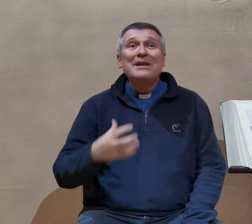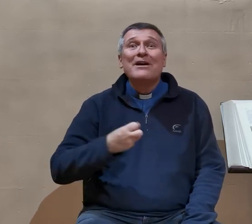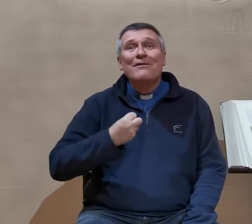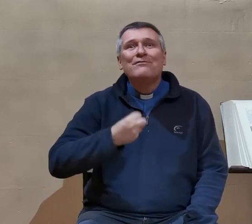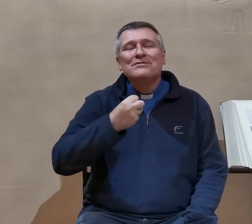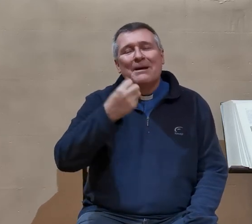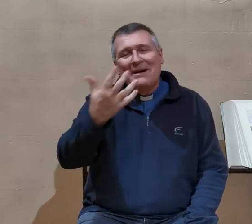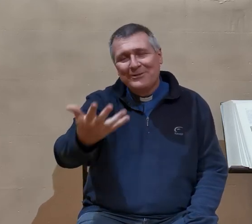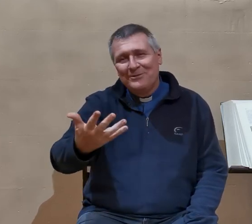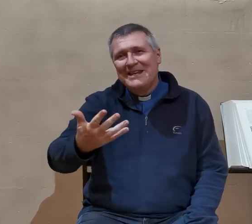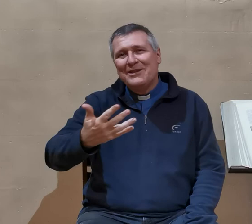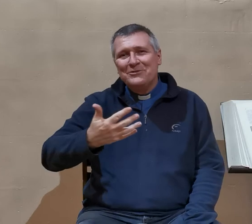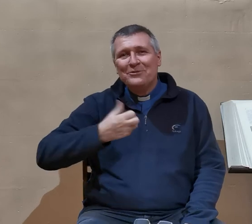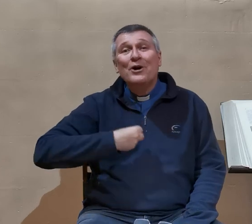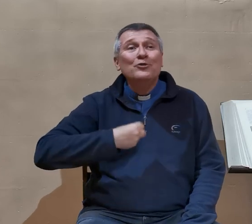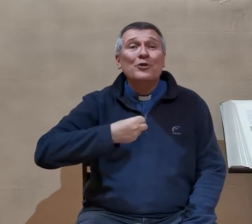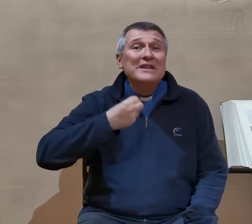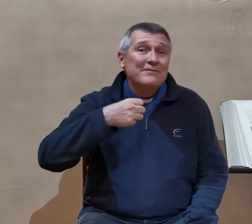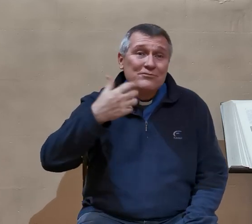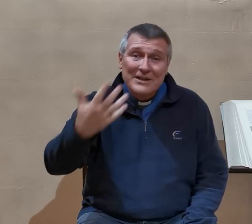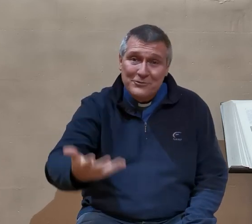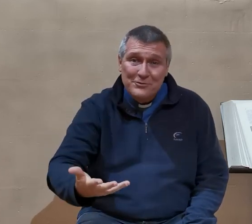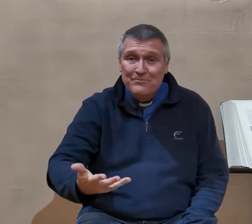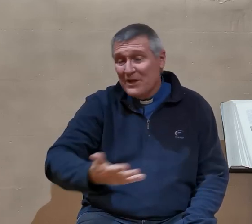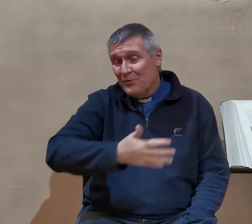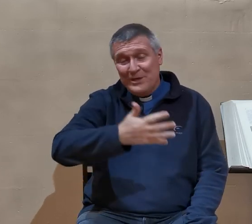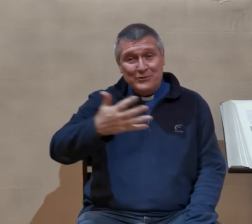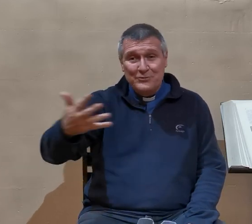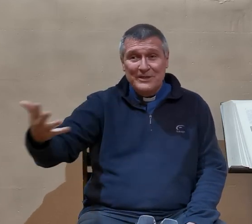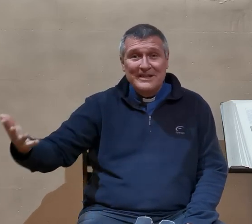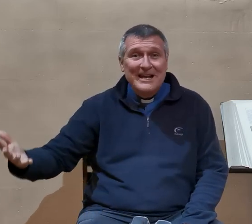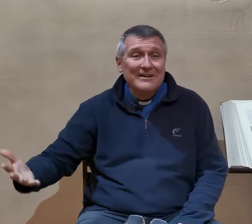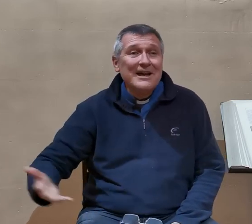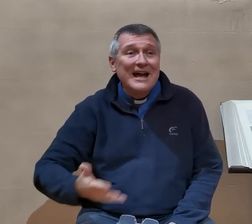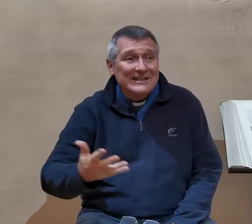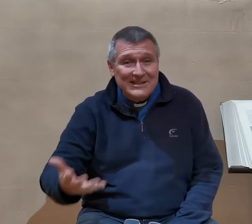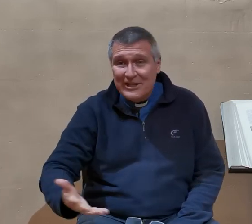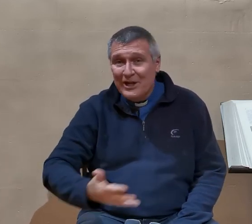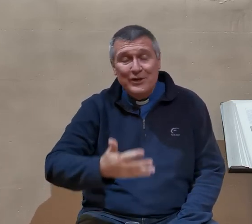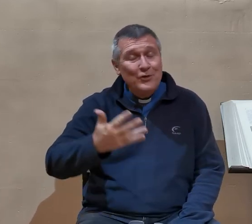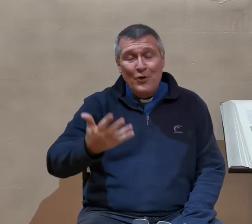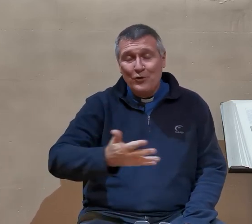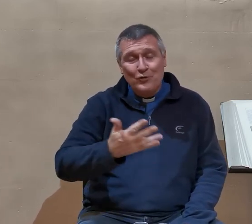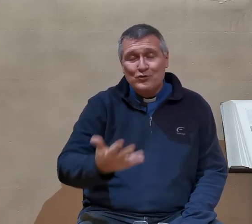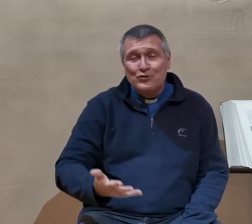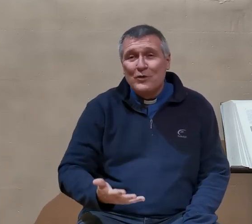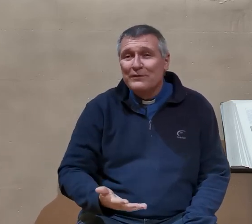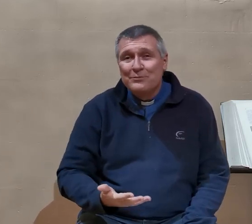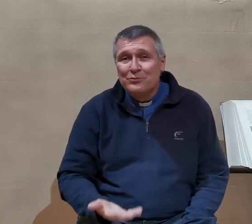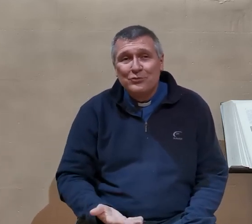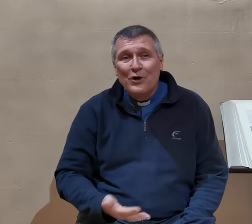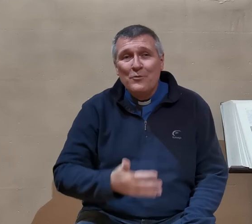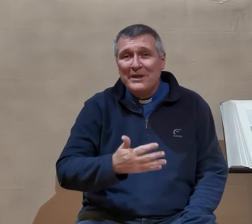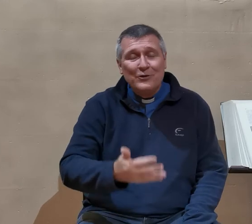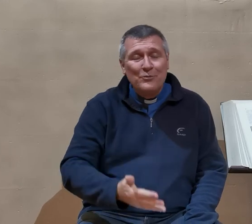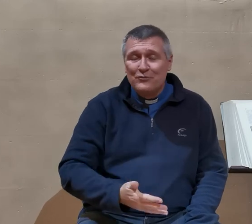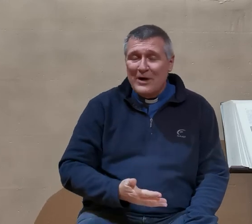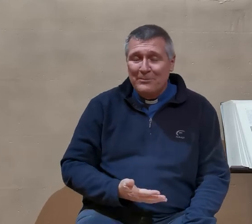Et bien vous appartenez à Dieu, donnez-vous à Dieu. Alors bien sûr qu'il y a un État, Jésus invite plutôt à obéir au pouvoir